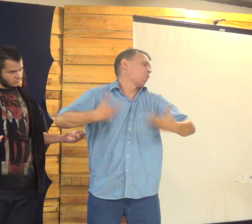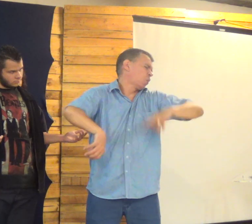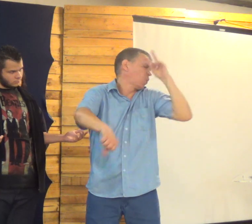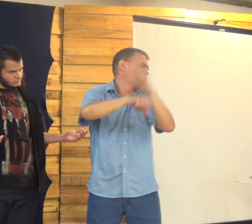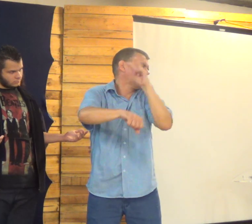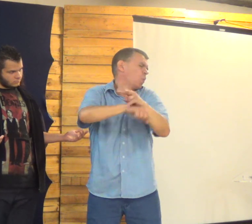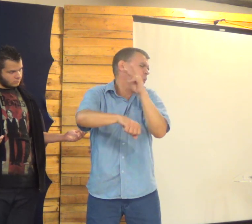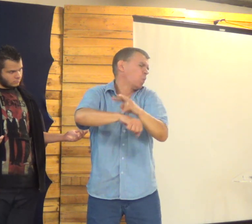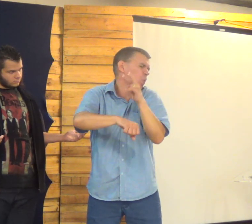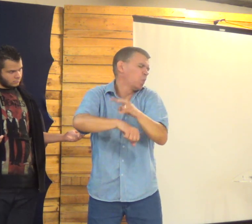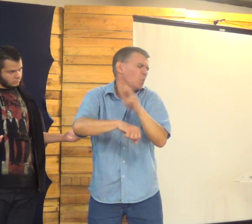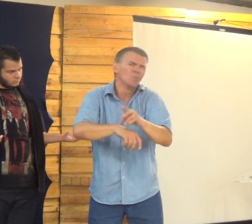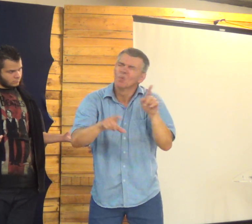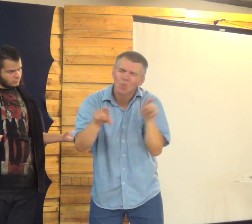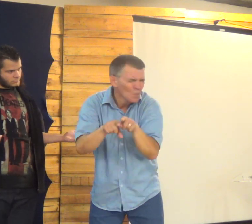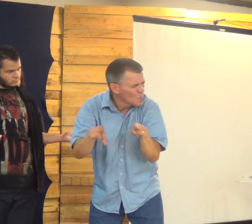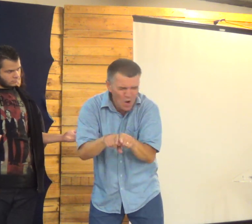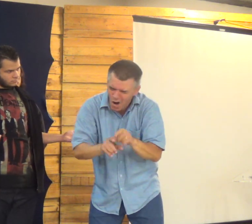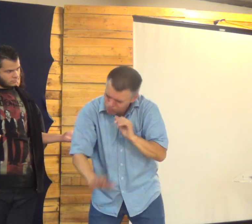Porque a mãe esteve cuidando A mãe esteve junto